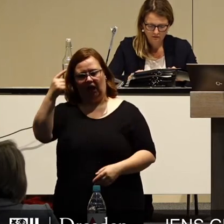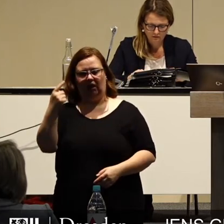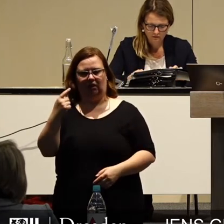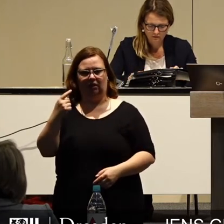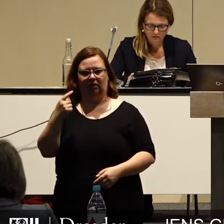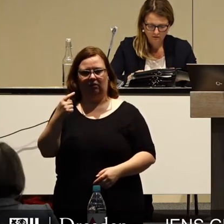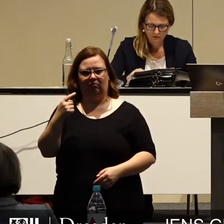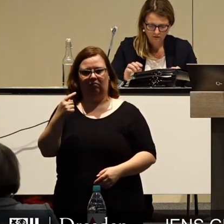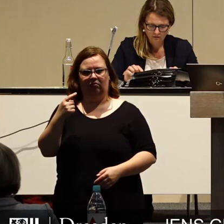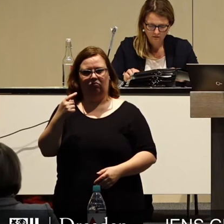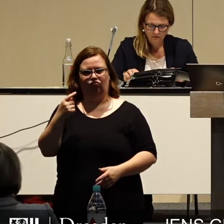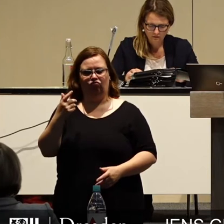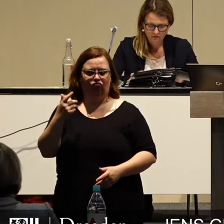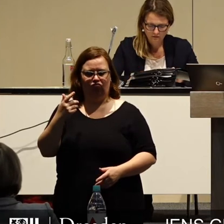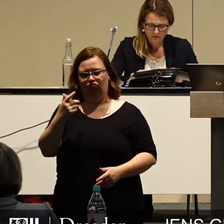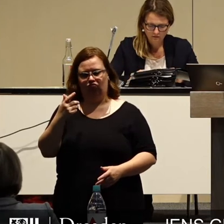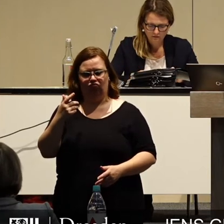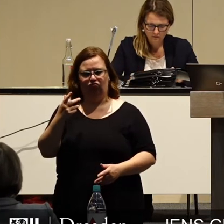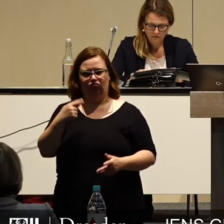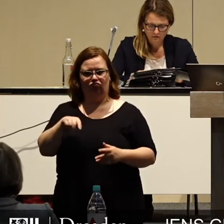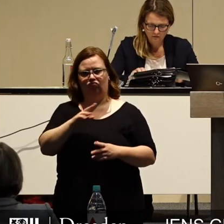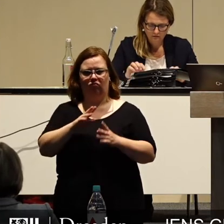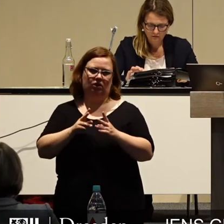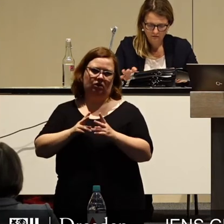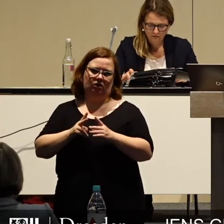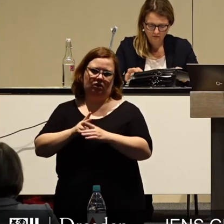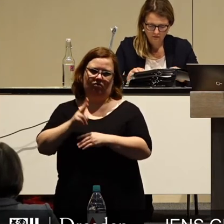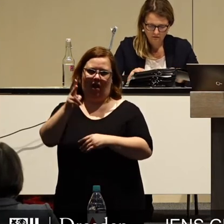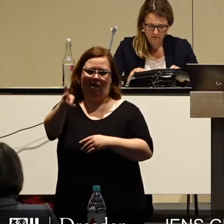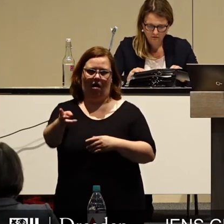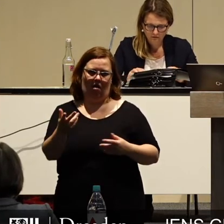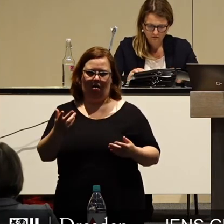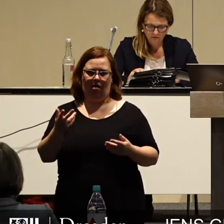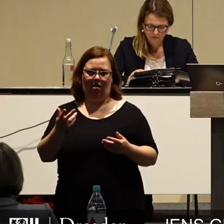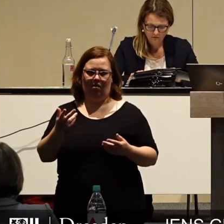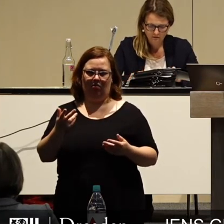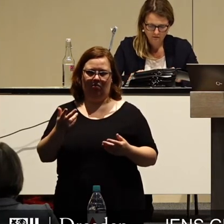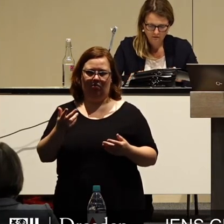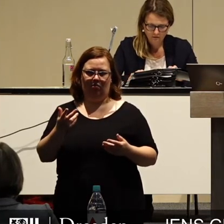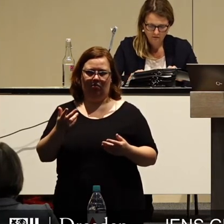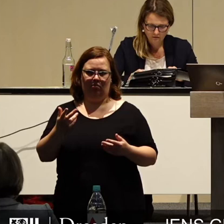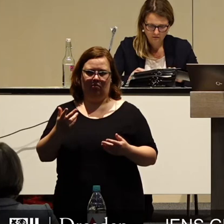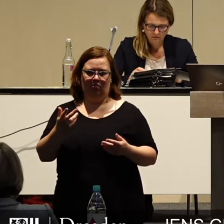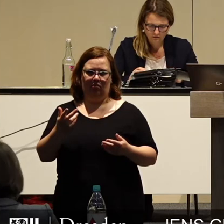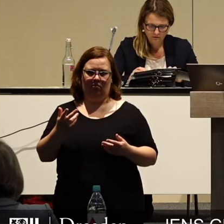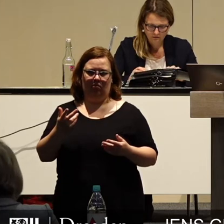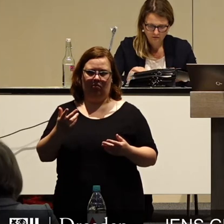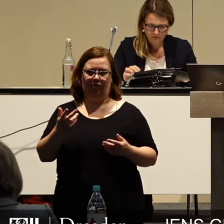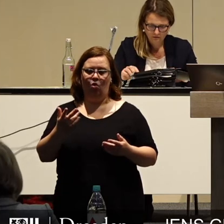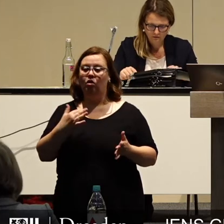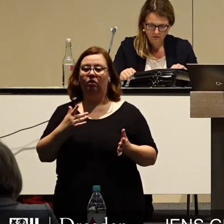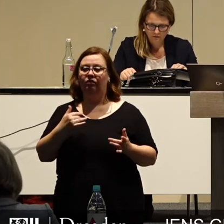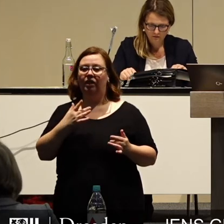in den nächsten beiden Jahren ohne